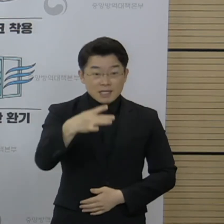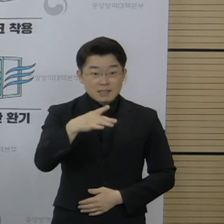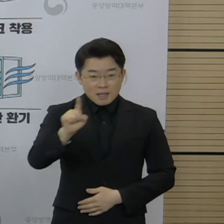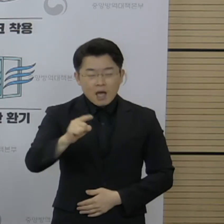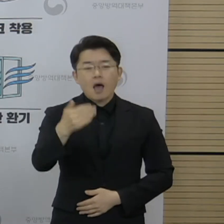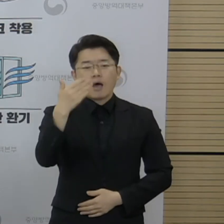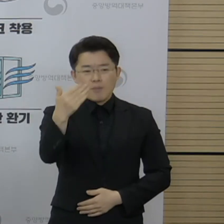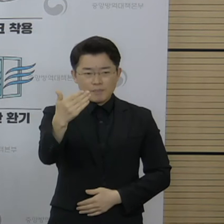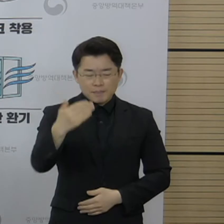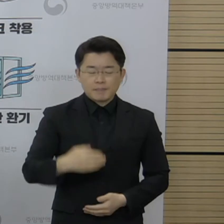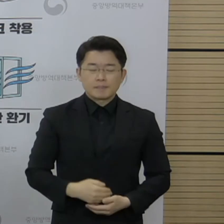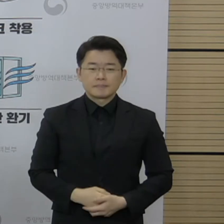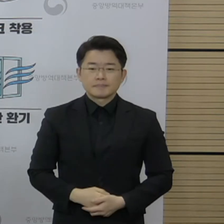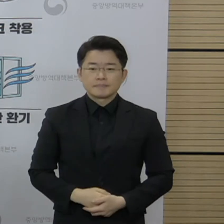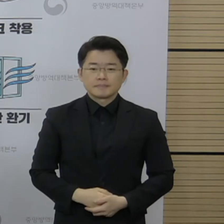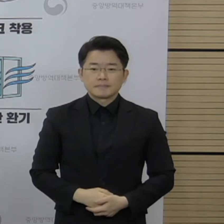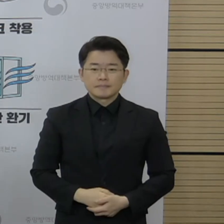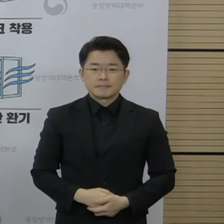9건이었습니다.